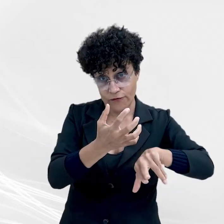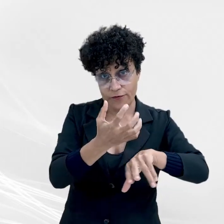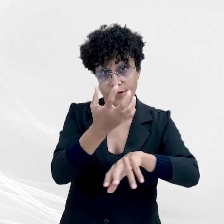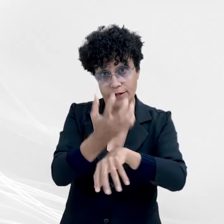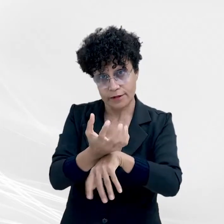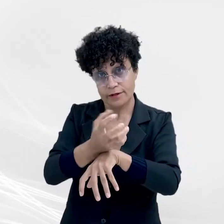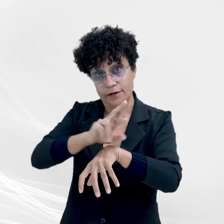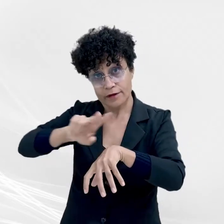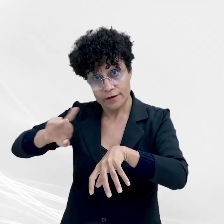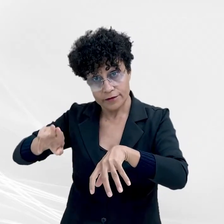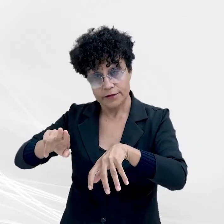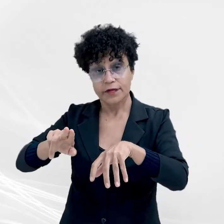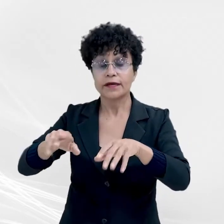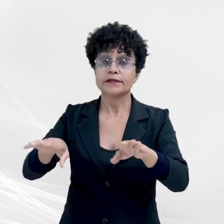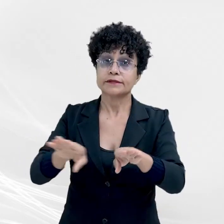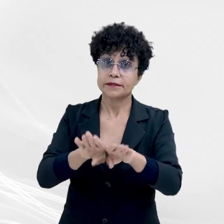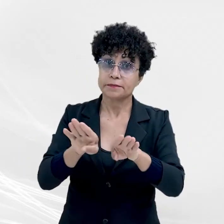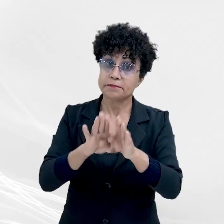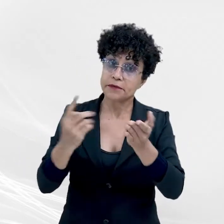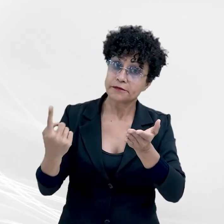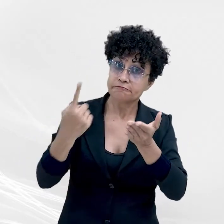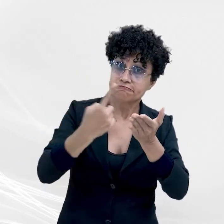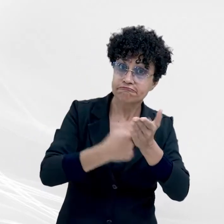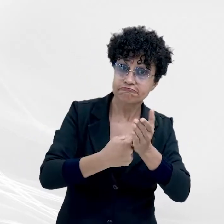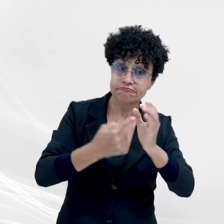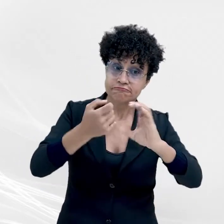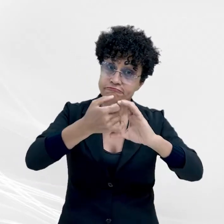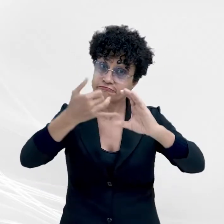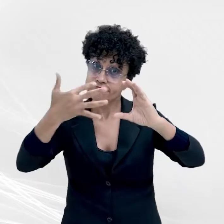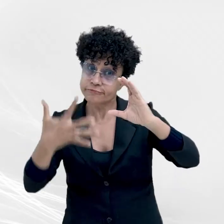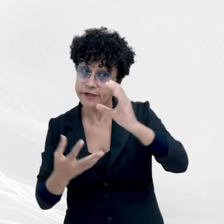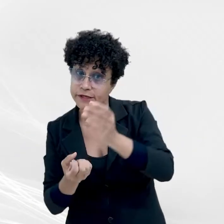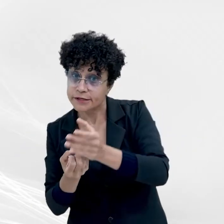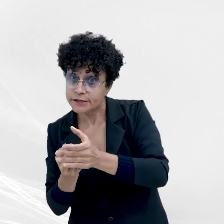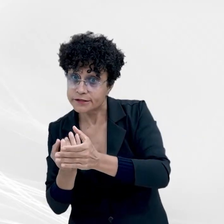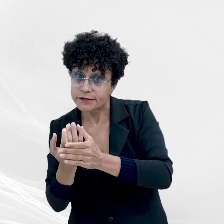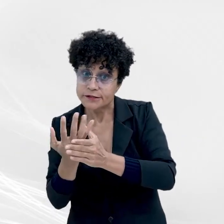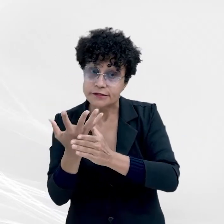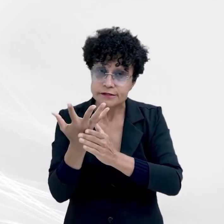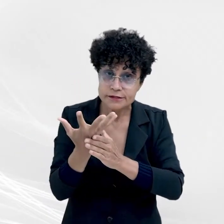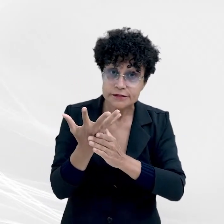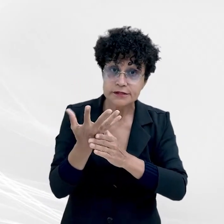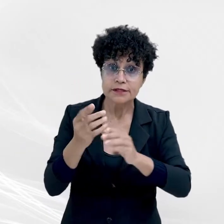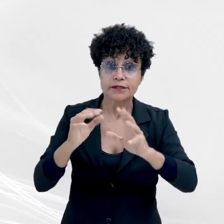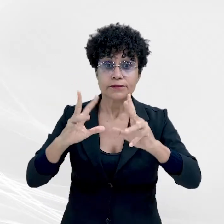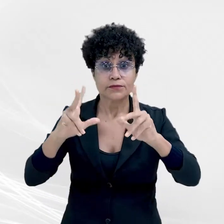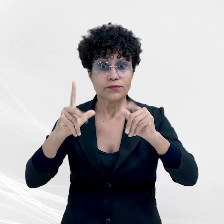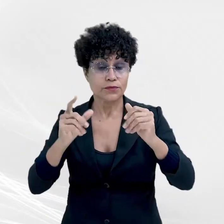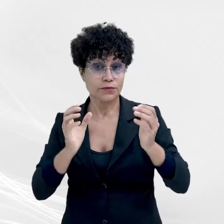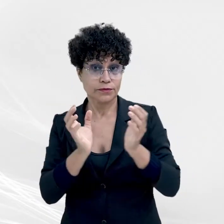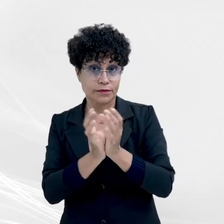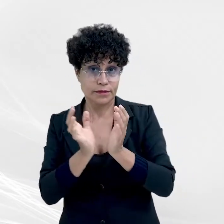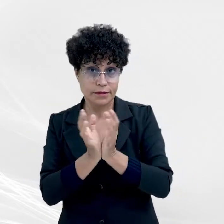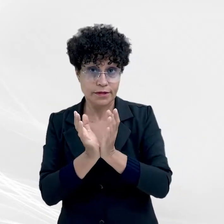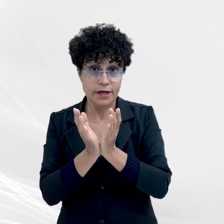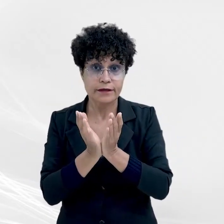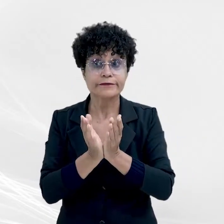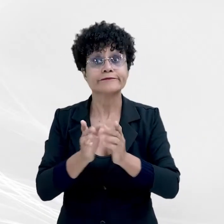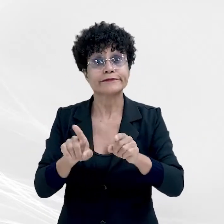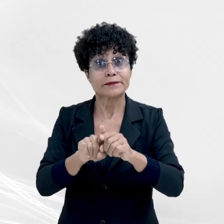Além da confirmação e caracterização das nascentes, os técnicos realizam a mensuração dos danos sofridos,